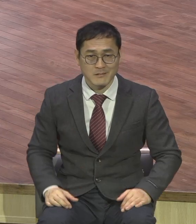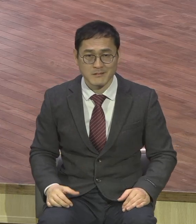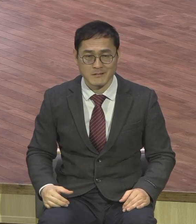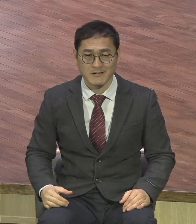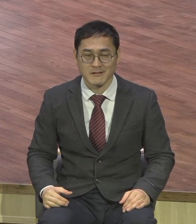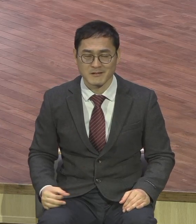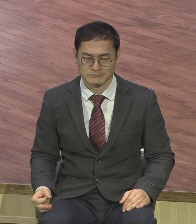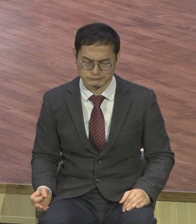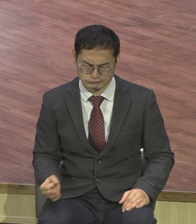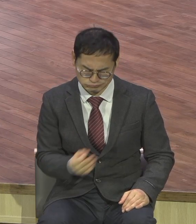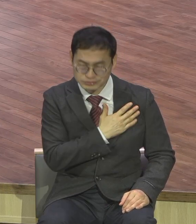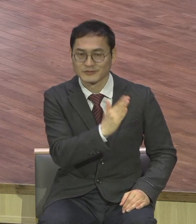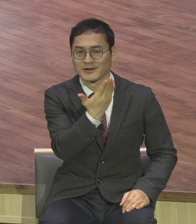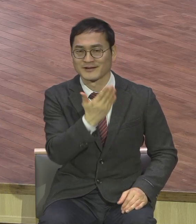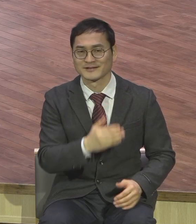제가 왜 이 말씀 드립니까